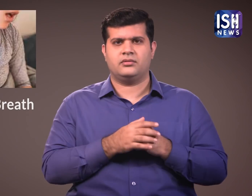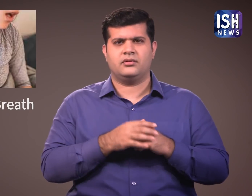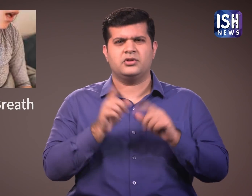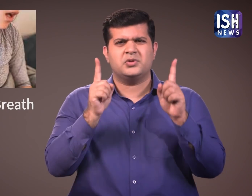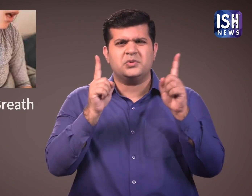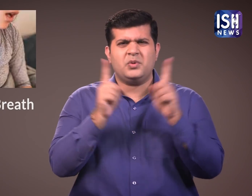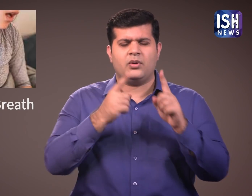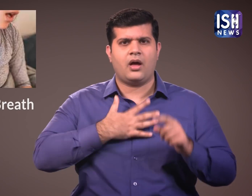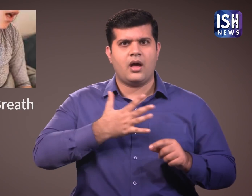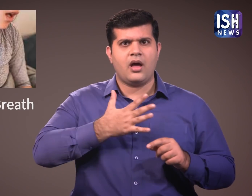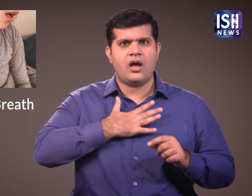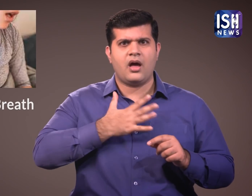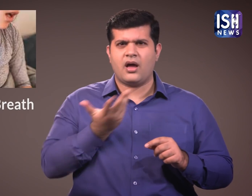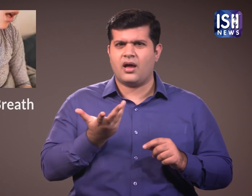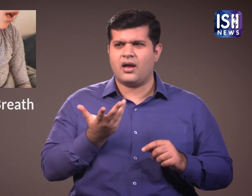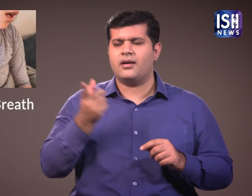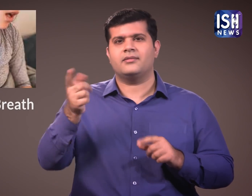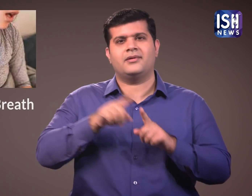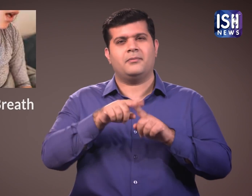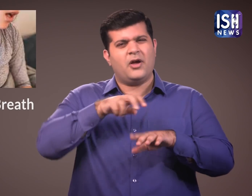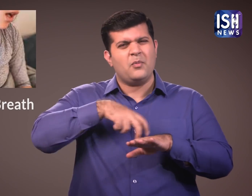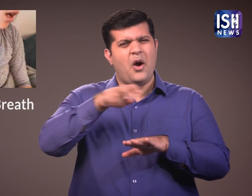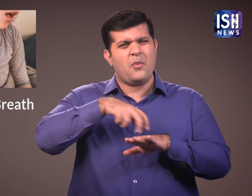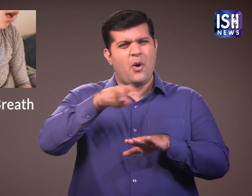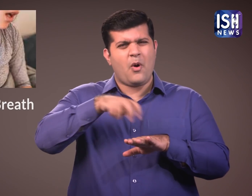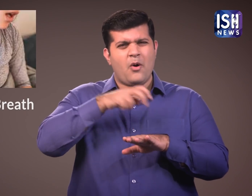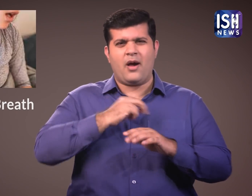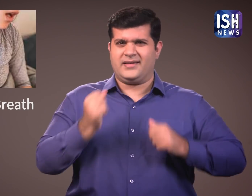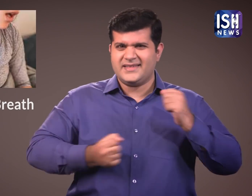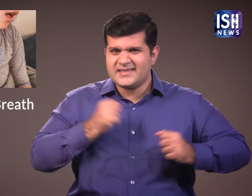छोटी-छोटी शारीरिक गति विदिया करने के बाद सास फूलना,